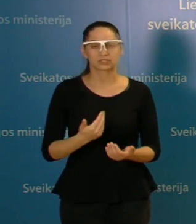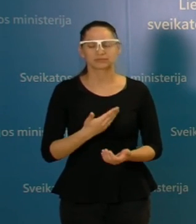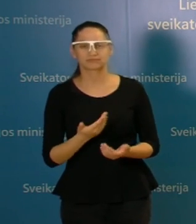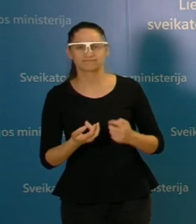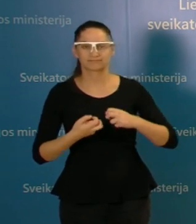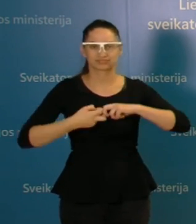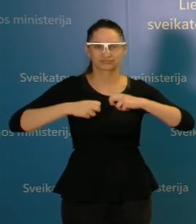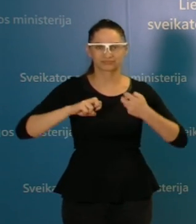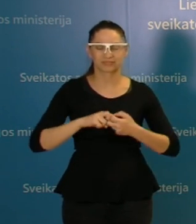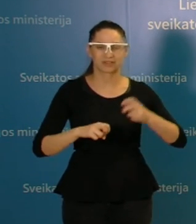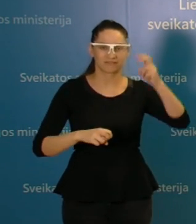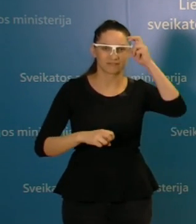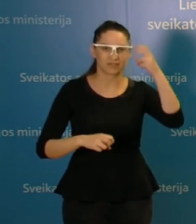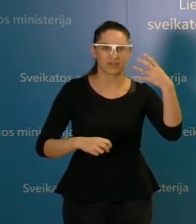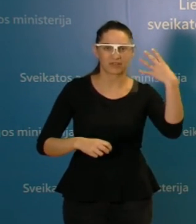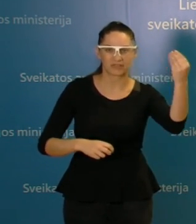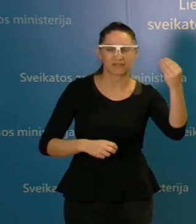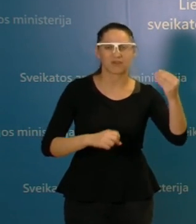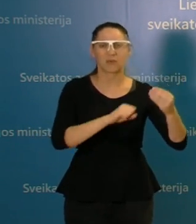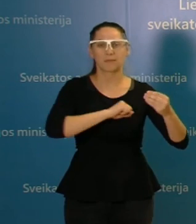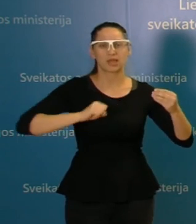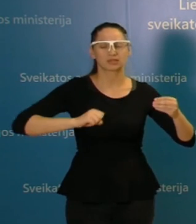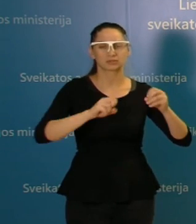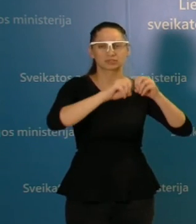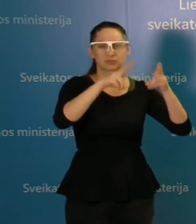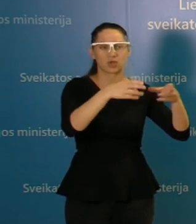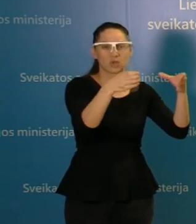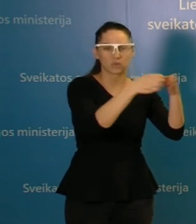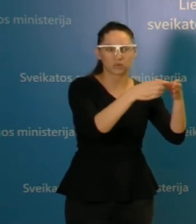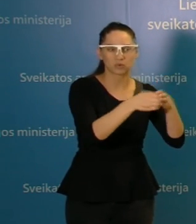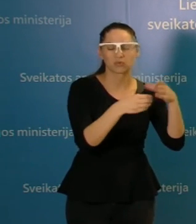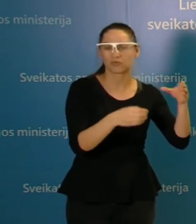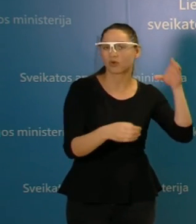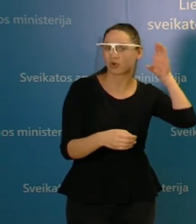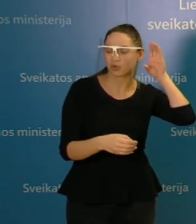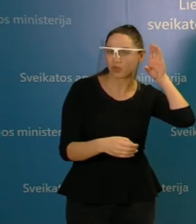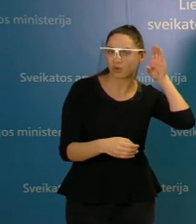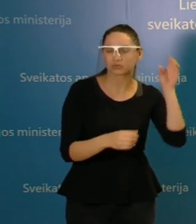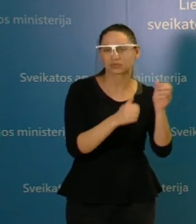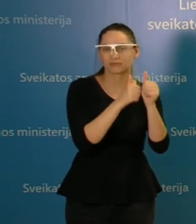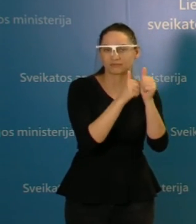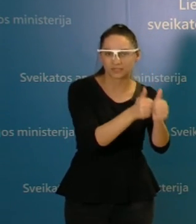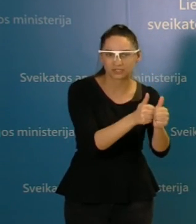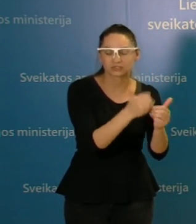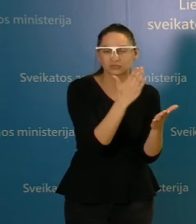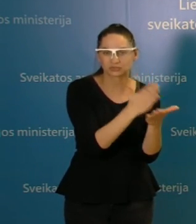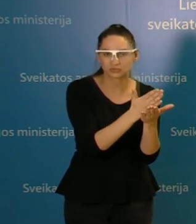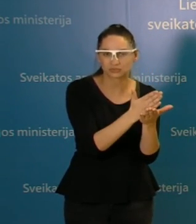problema. Vyriausybė turi savo mediko ekspertų grupę, kurios klausosi įsiklauso ir kurios sprendimus